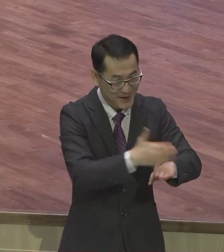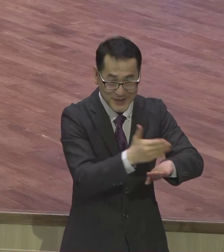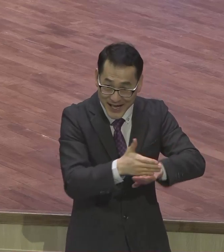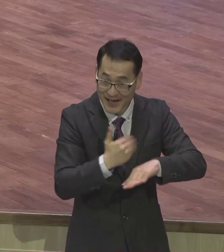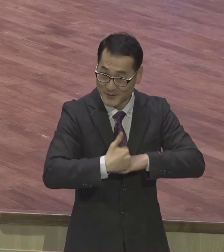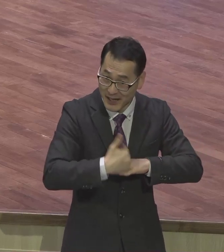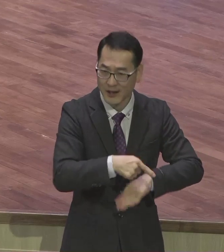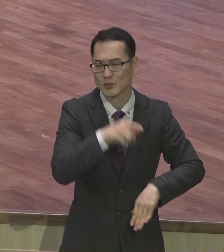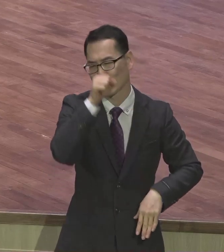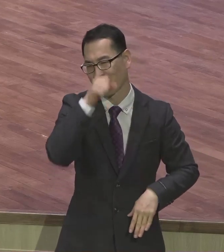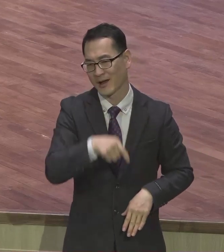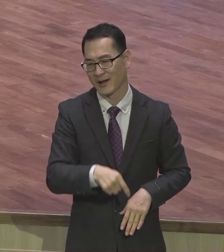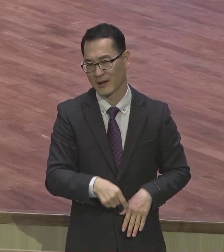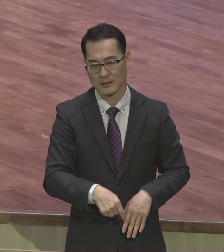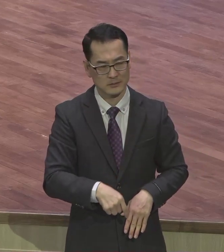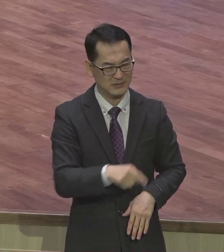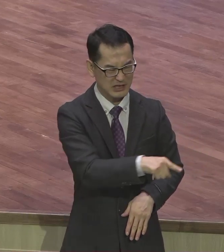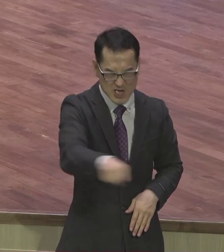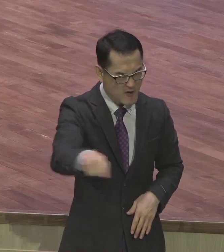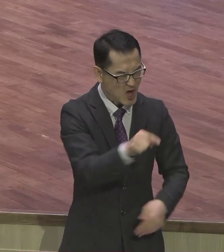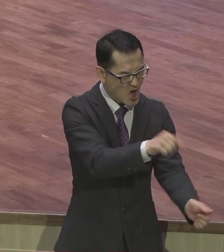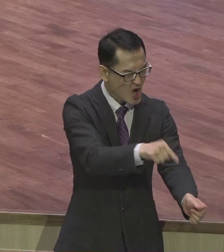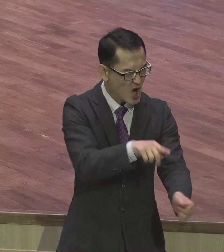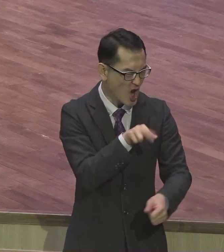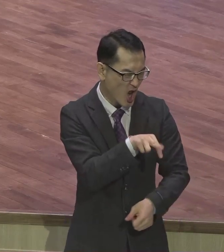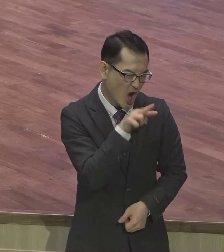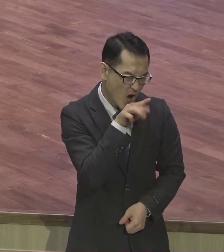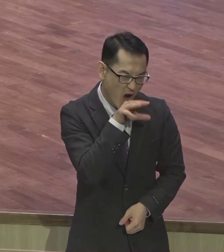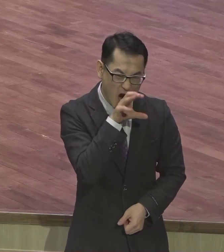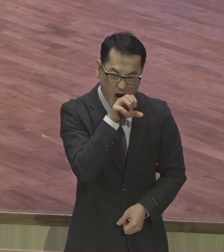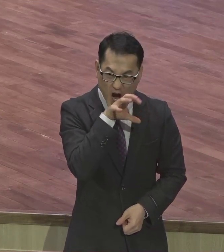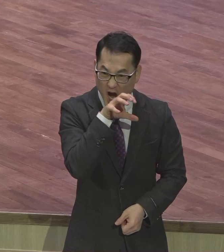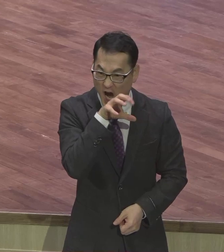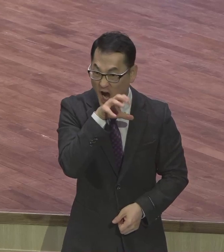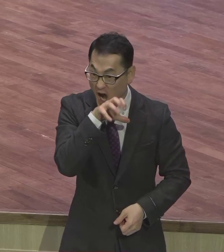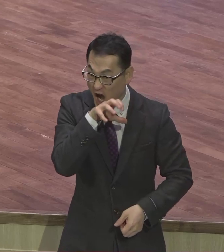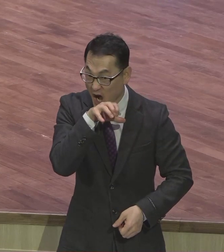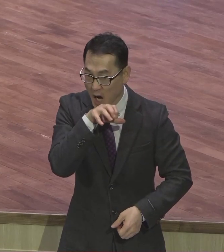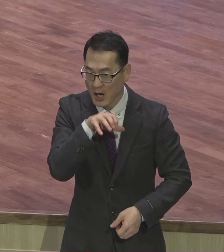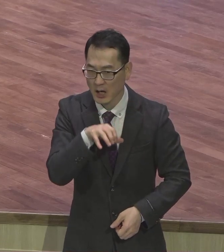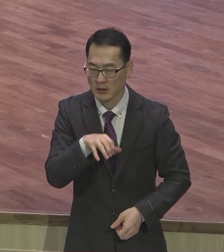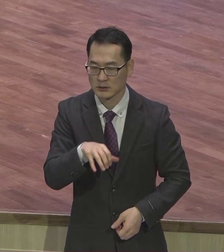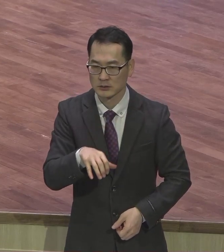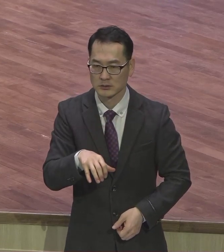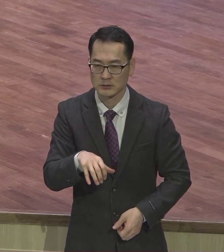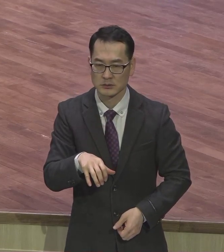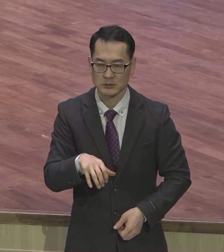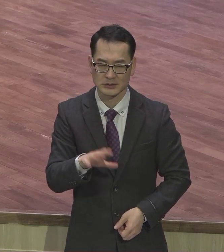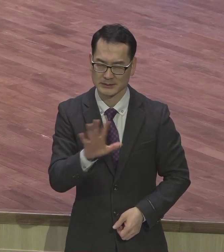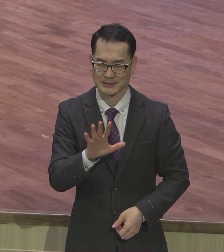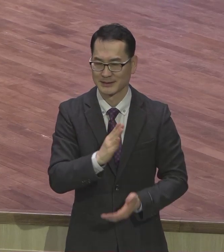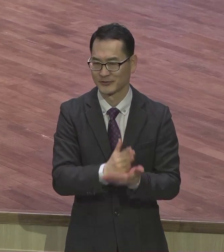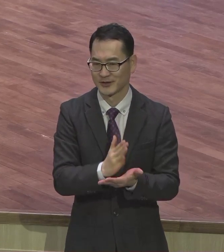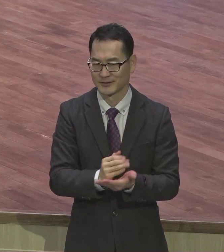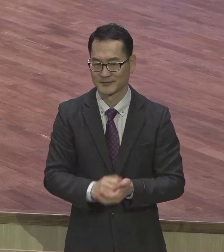불평하고 따지고 지옥이에요 우리 구원받은 하나님 자녀들 복음같이 여러분들은 여러분 천국이 되기 바랍니다